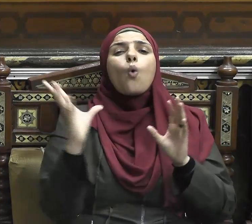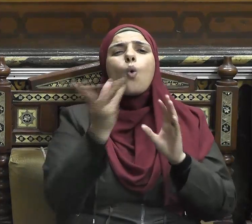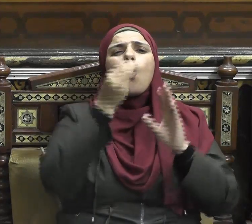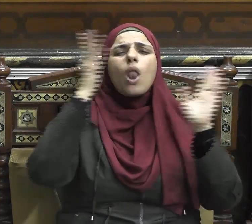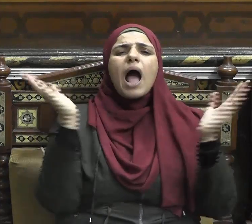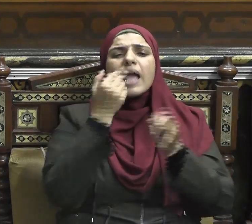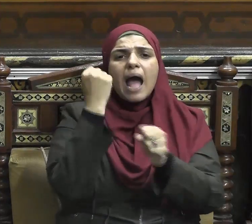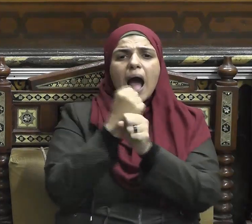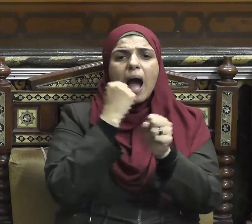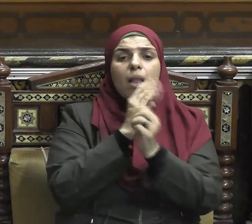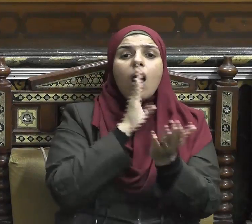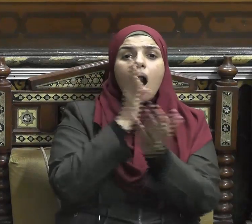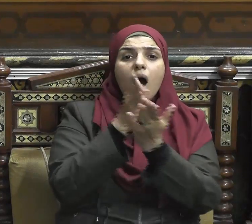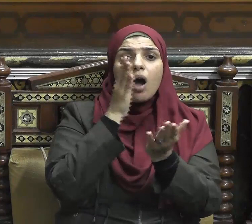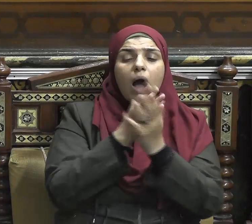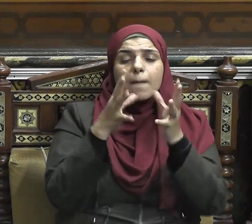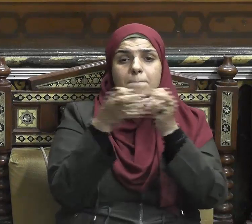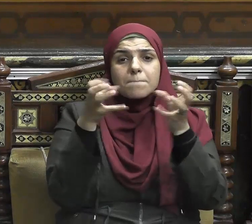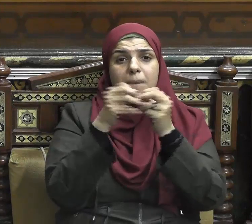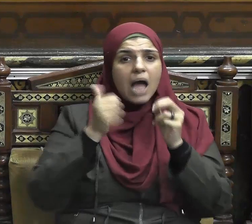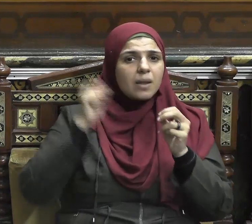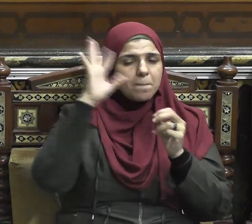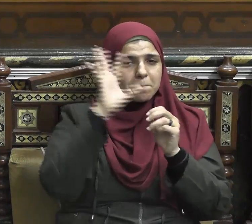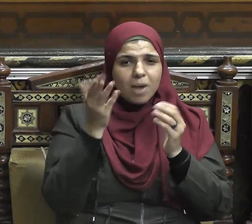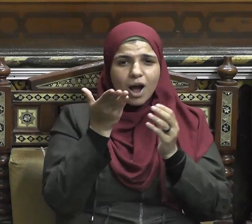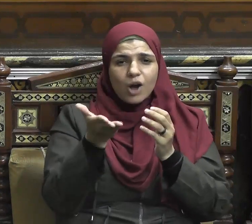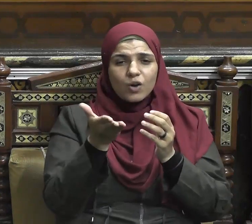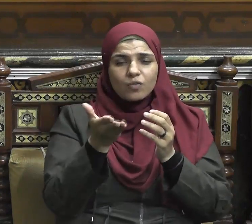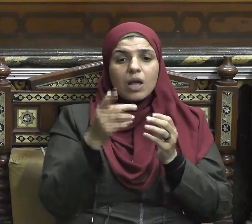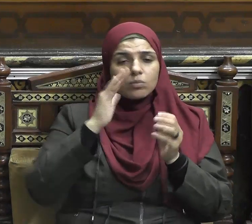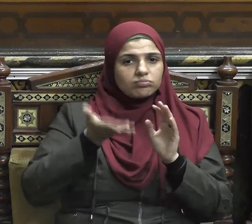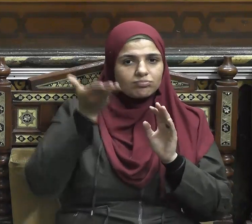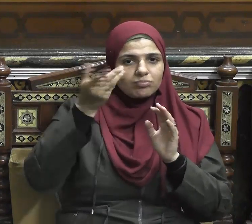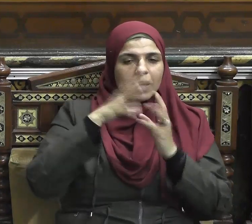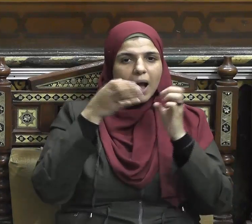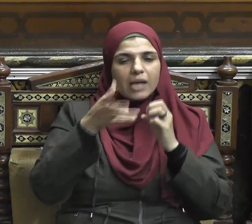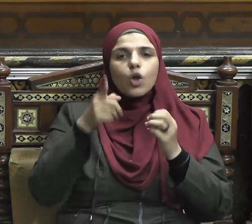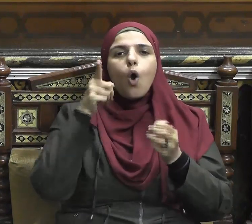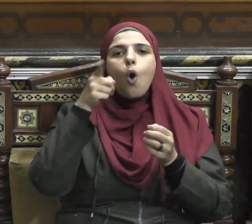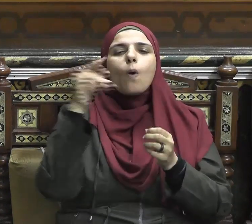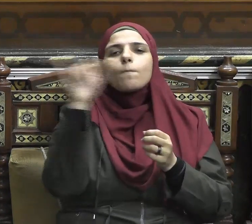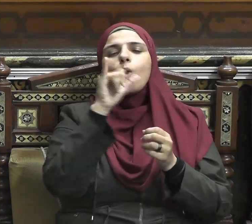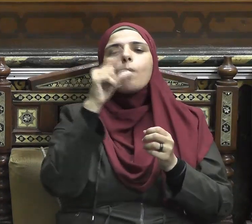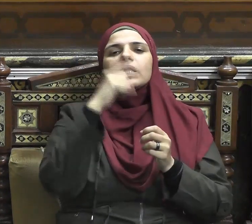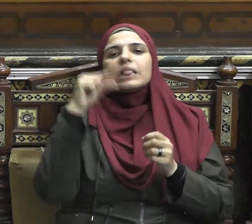تجمع ولا تفرق توحد ولا تشتت فالإسلام عدل كله